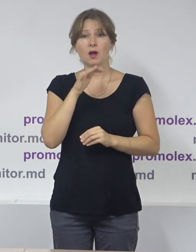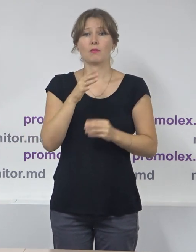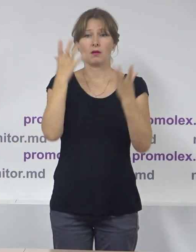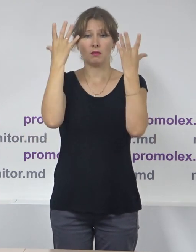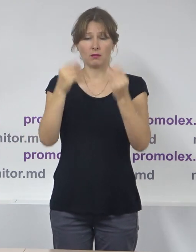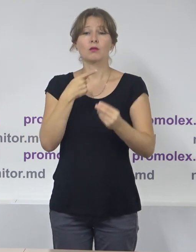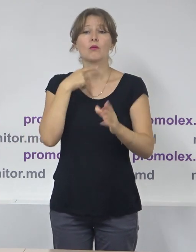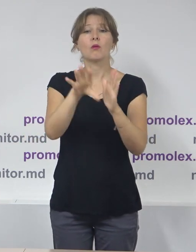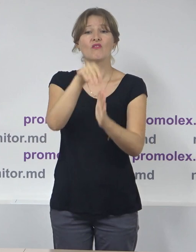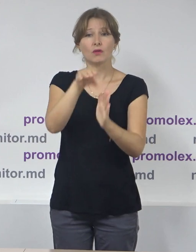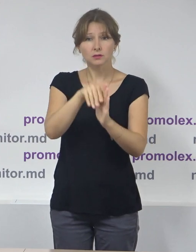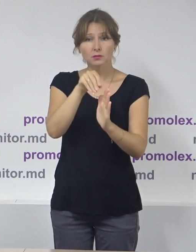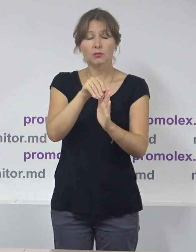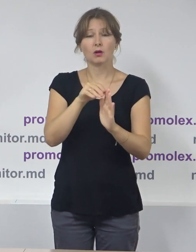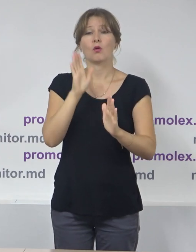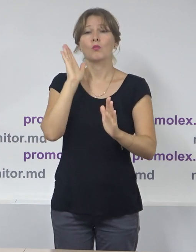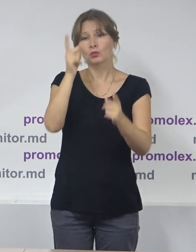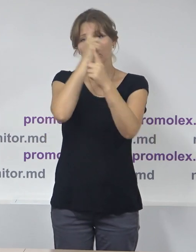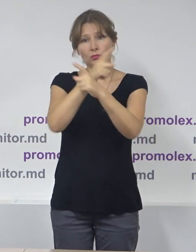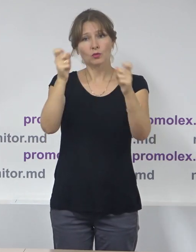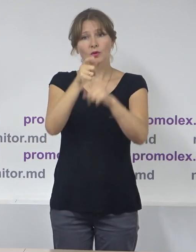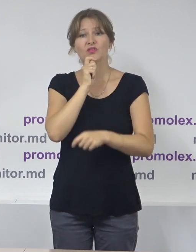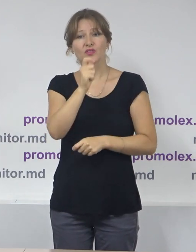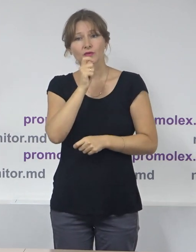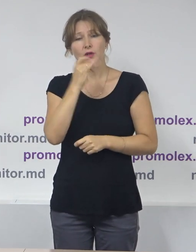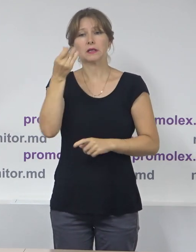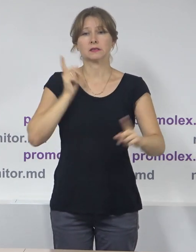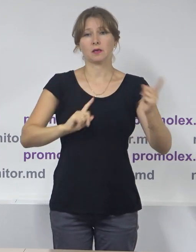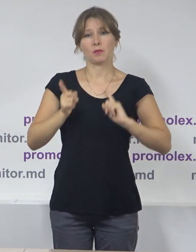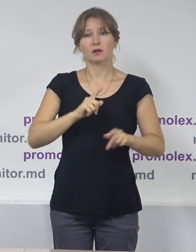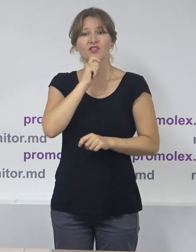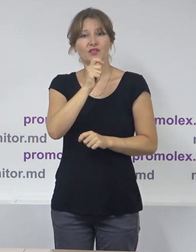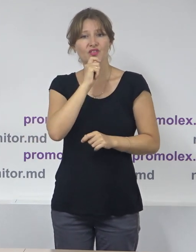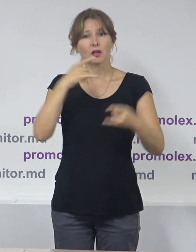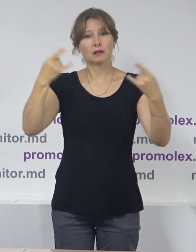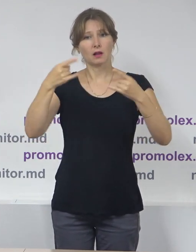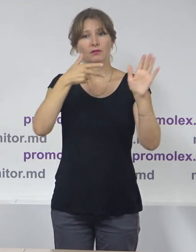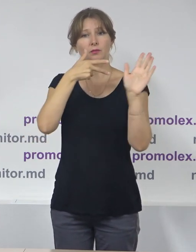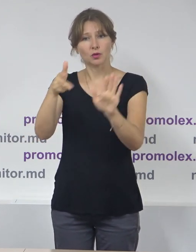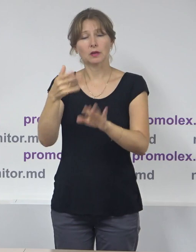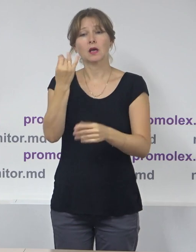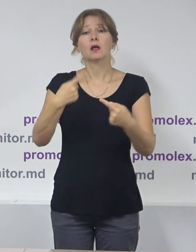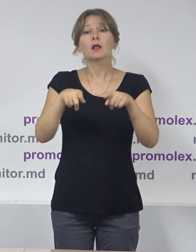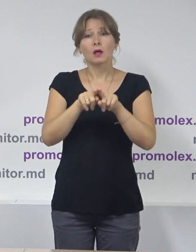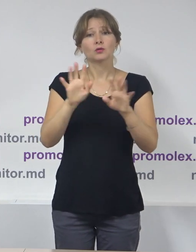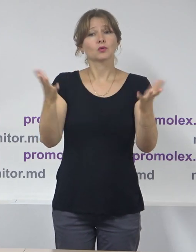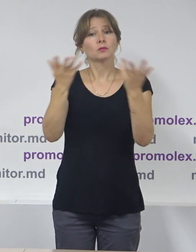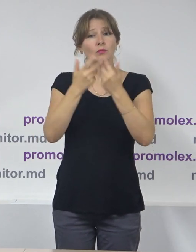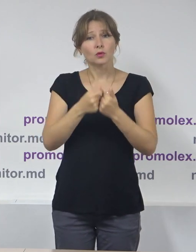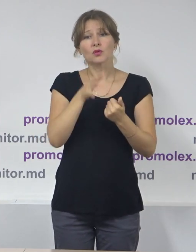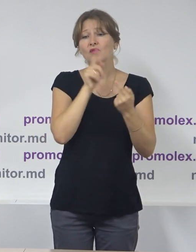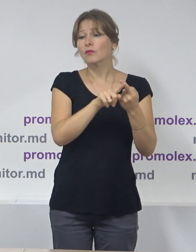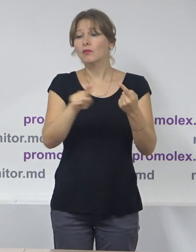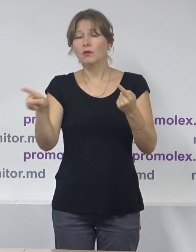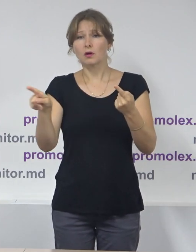avea comunicate de presă și conferință de presă. De asemenea, vom realiza numărarea în paralel a